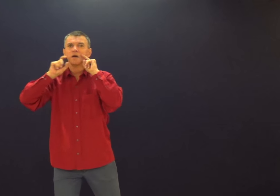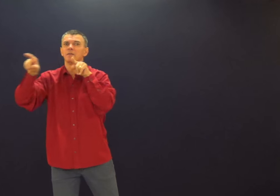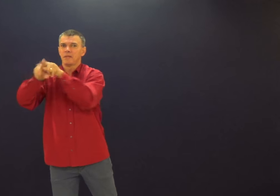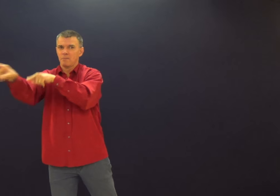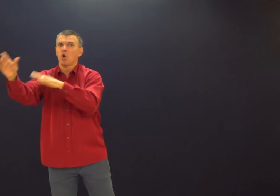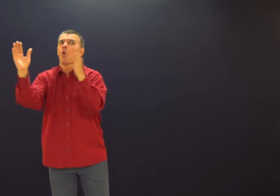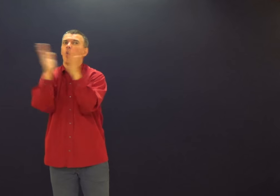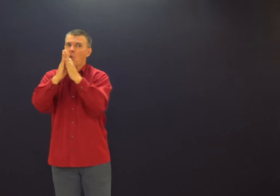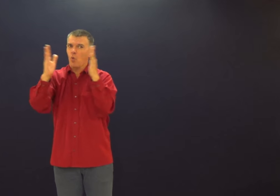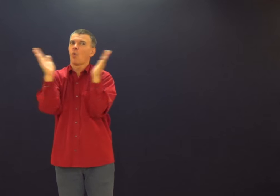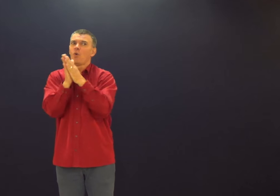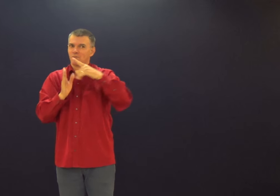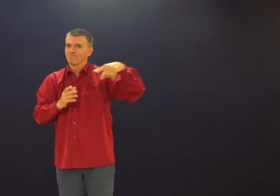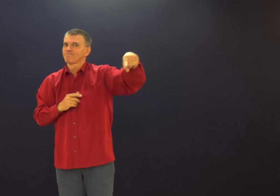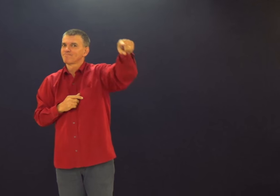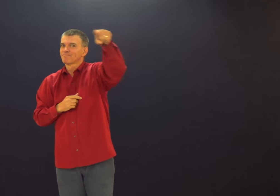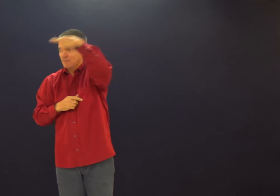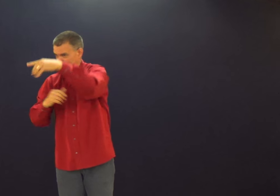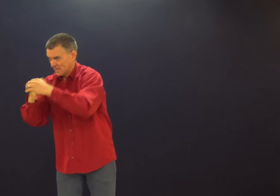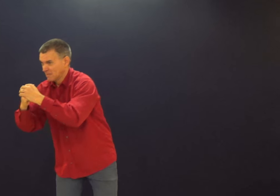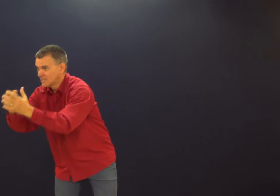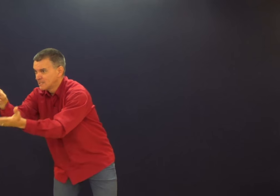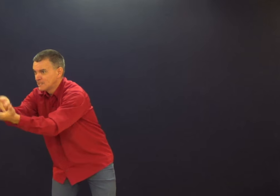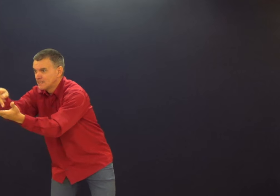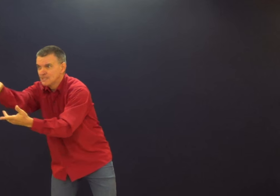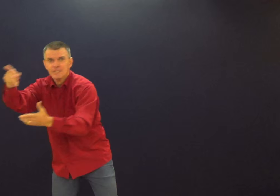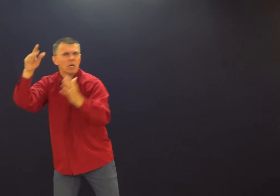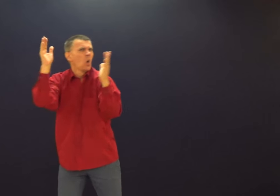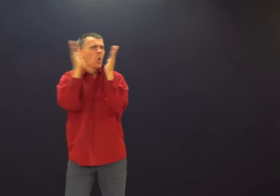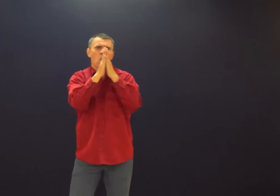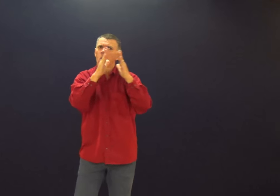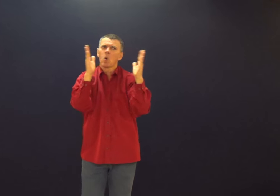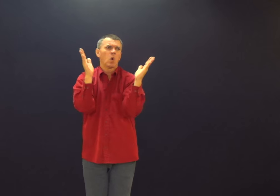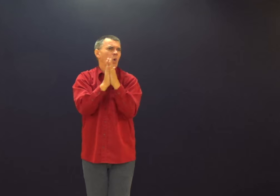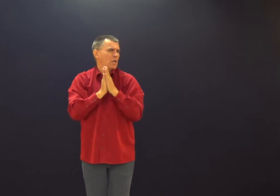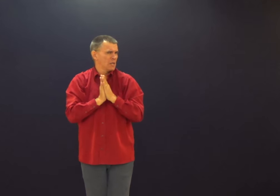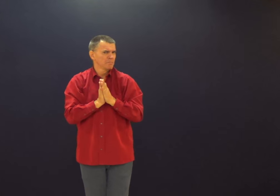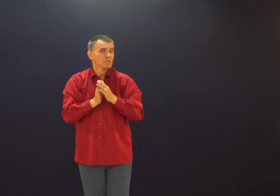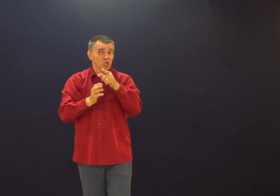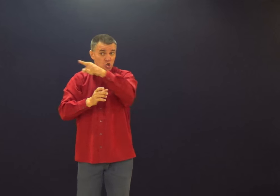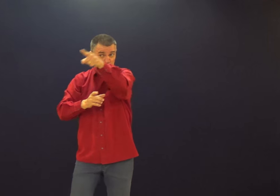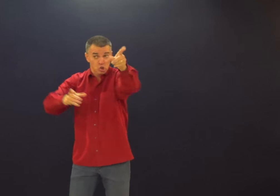Porque eu estive orando e eu sei que vocês também estão orando aqui para vocês. Isso é verdade. Ele ora.